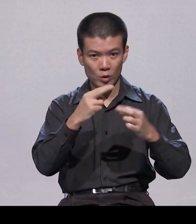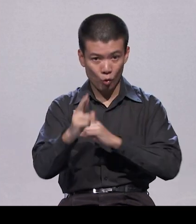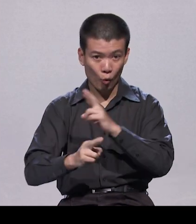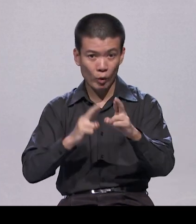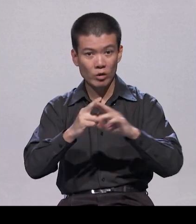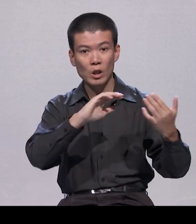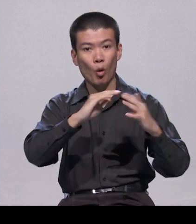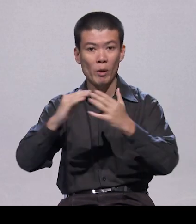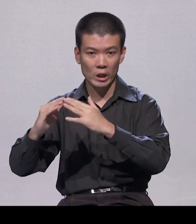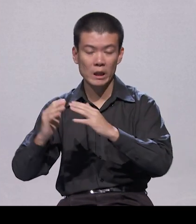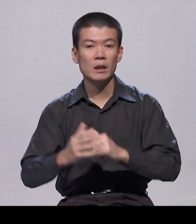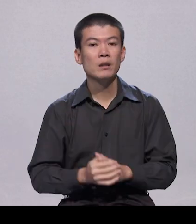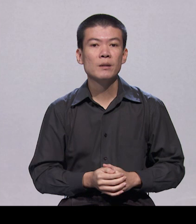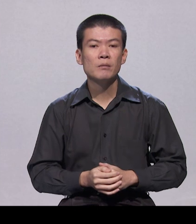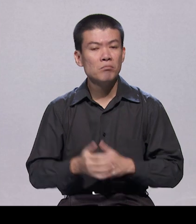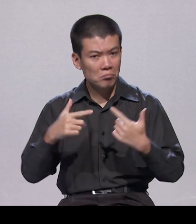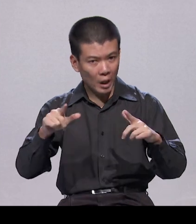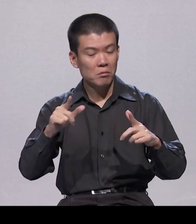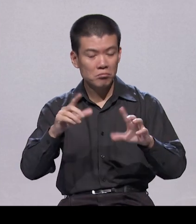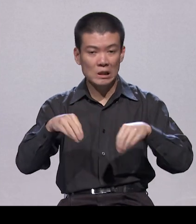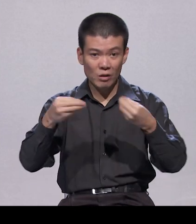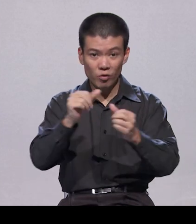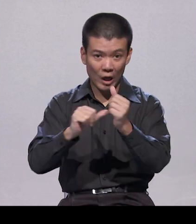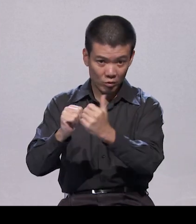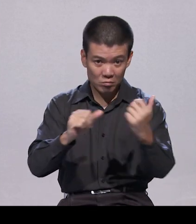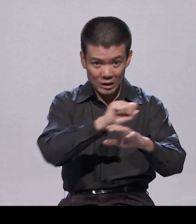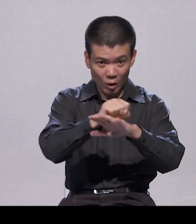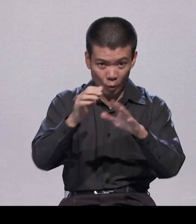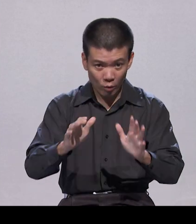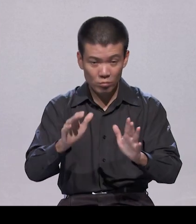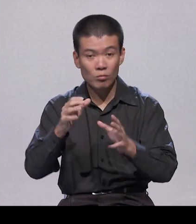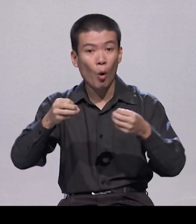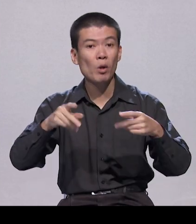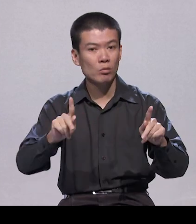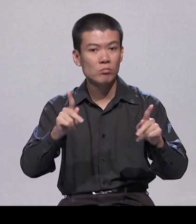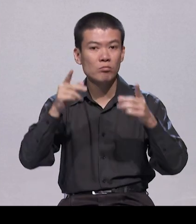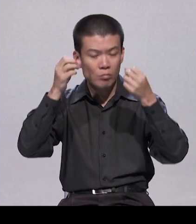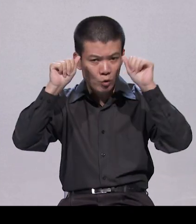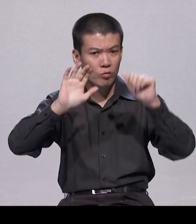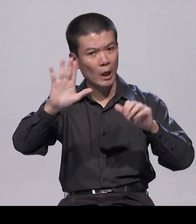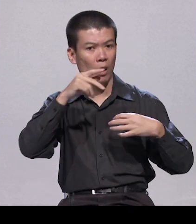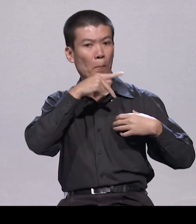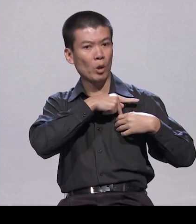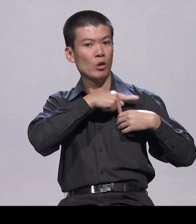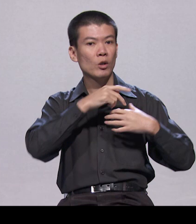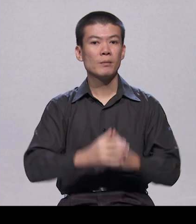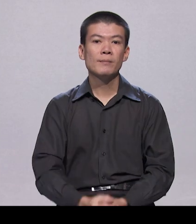kita beri rakyat peluang sepenuhnya untuk mencapai potensi mereka. Dan marilah kita